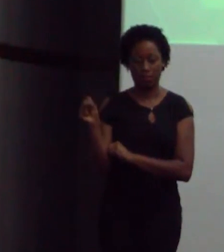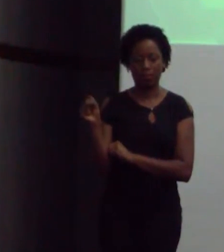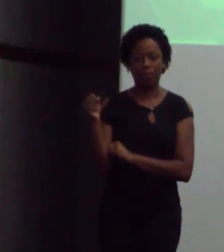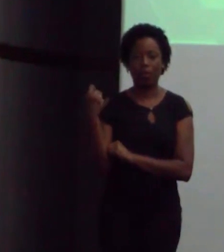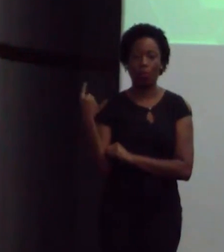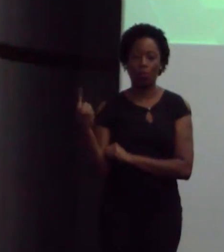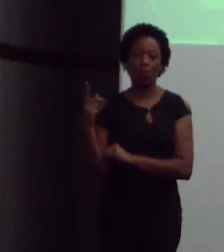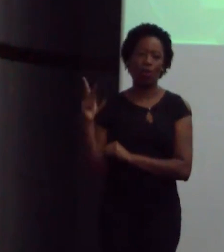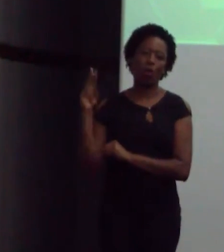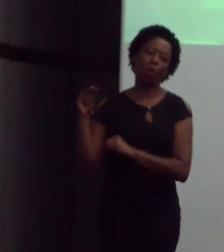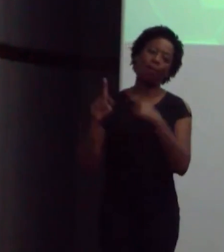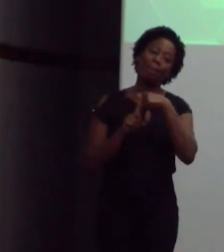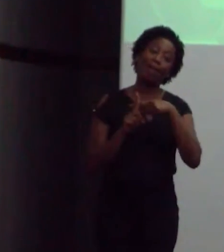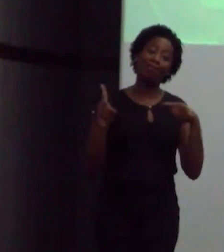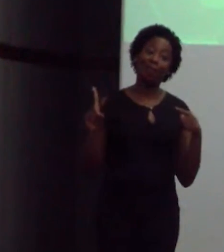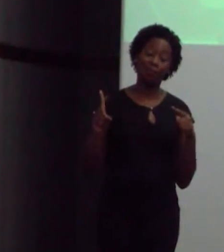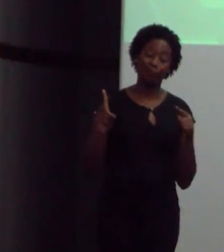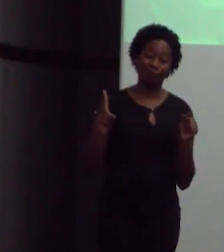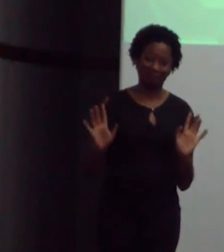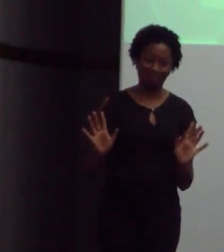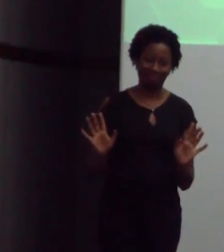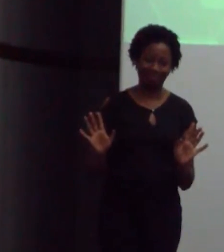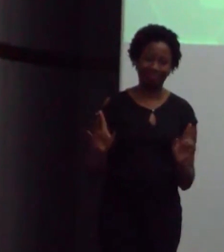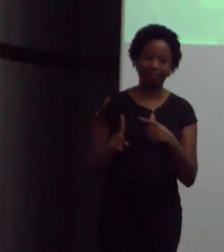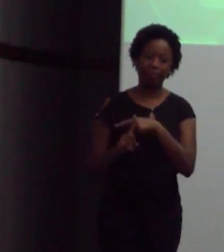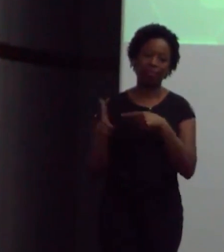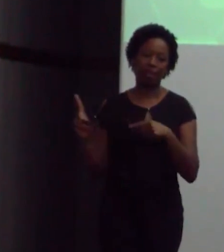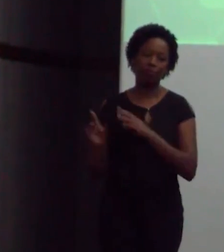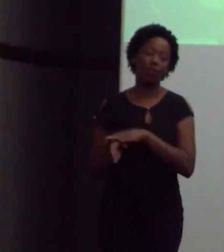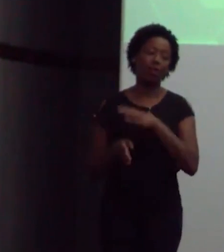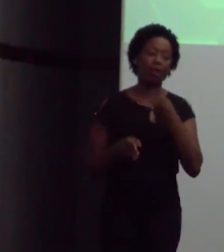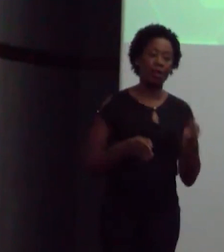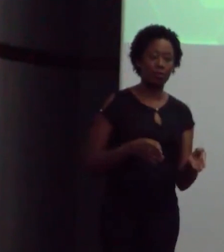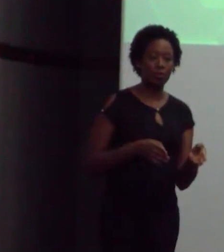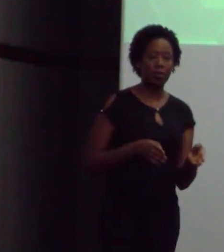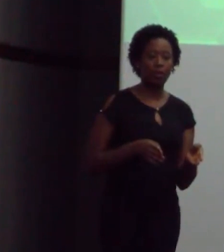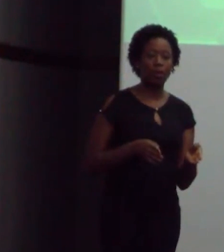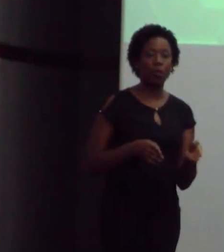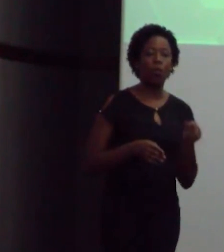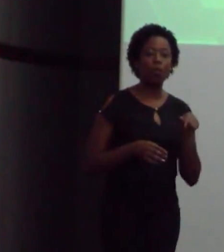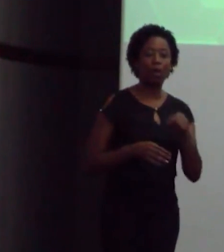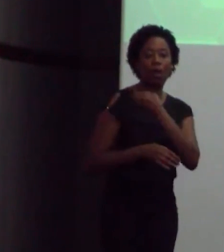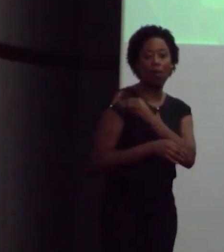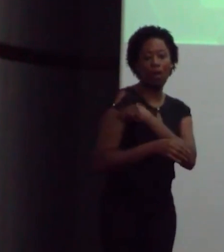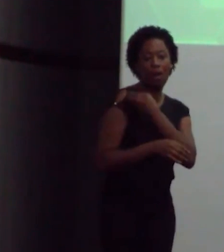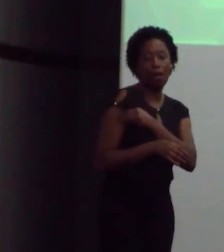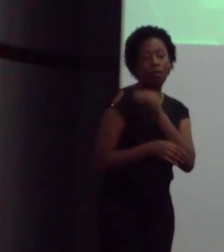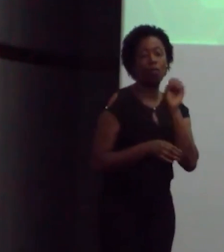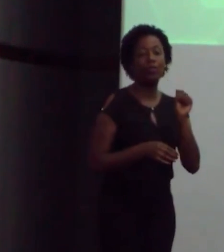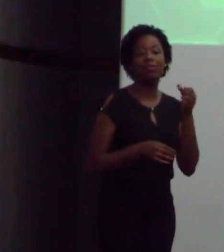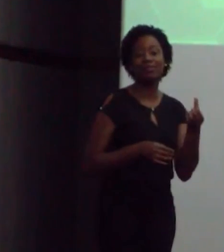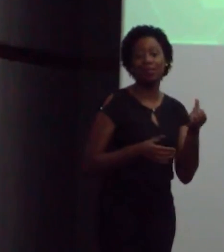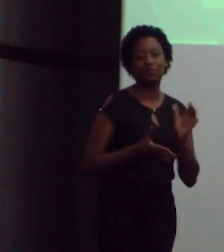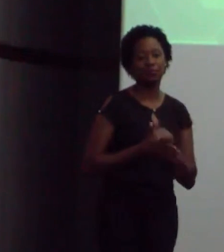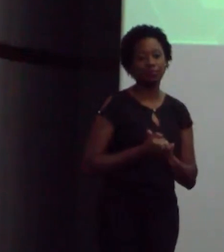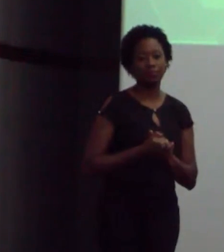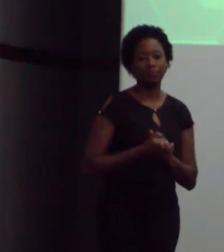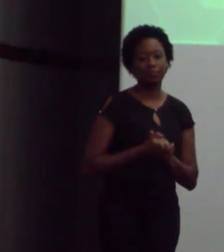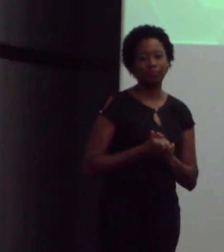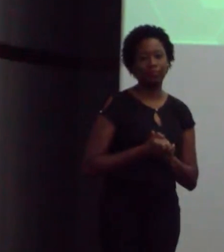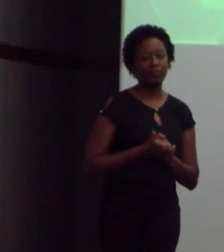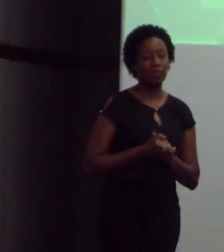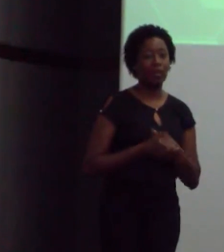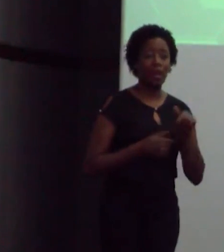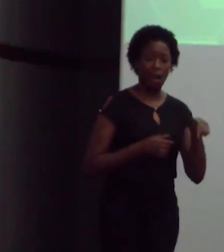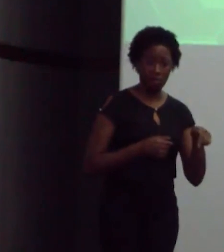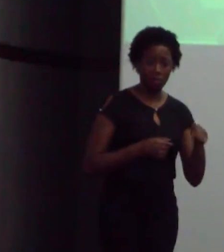rodado. O significa metade. Um carro etanol brasileiro emite 86, aqui. Então, não precisamos fazer nada para ser melhor do